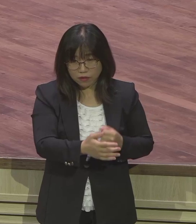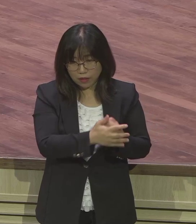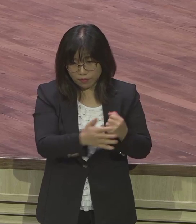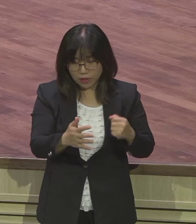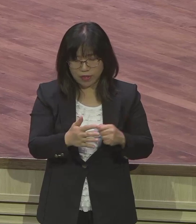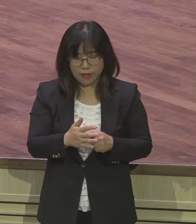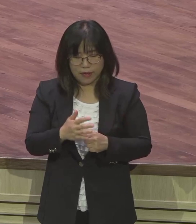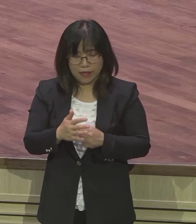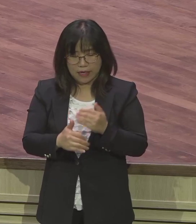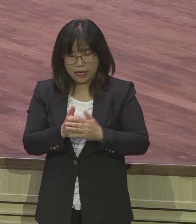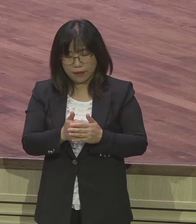그도 죽이시니